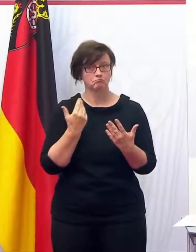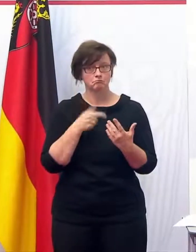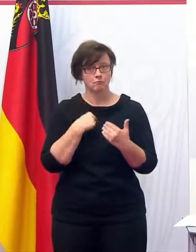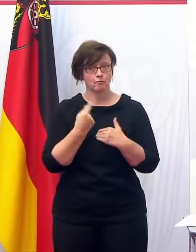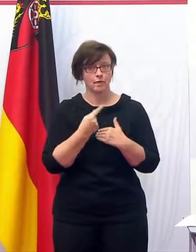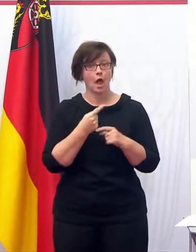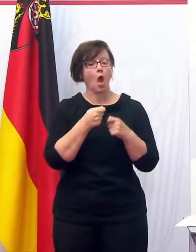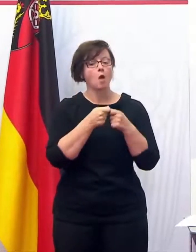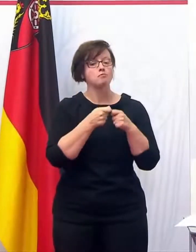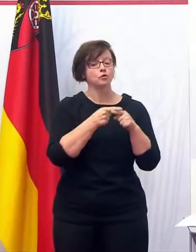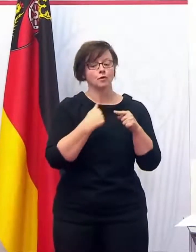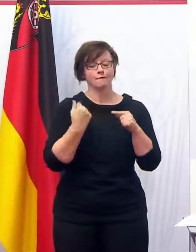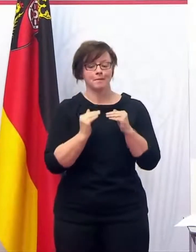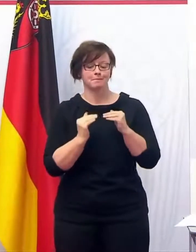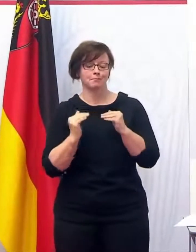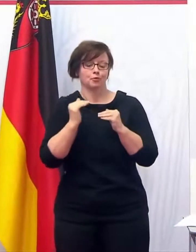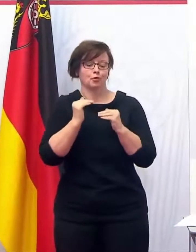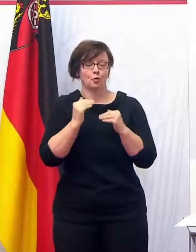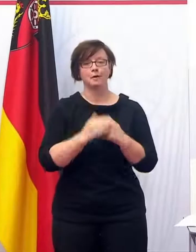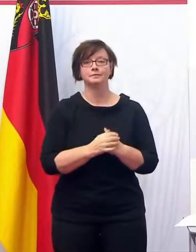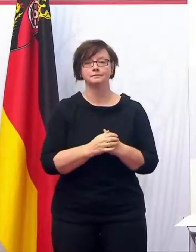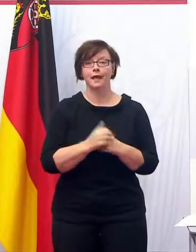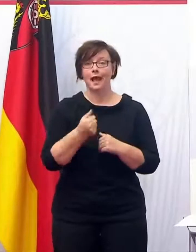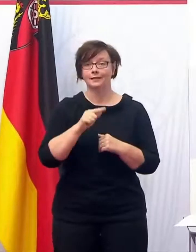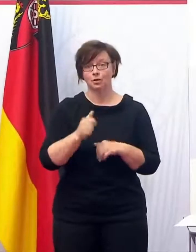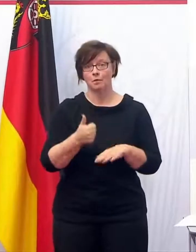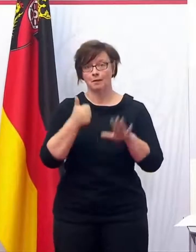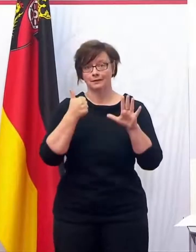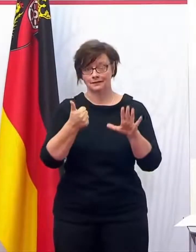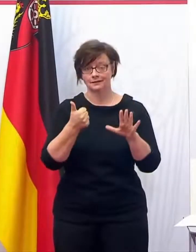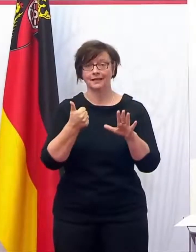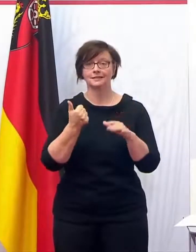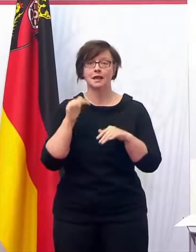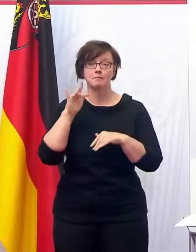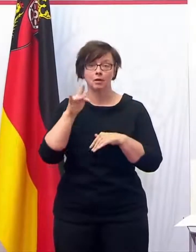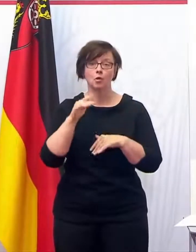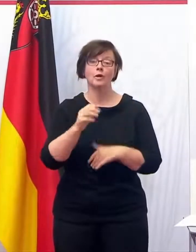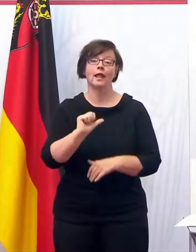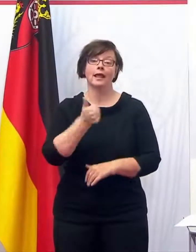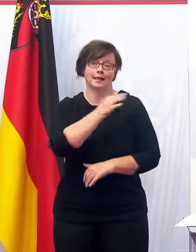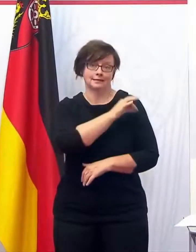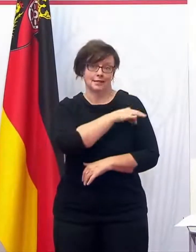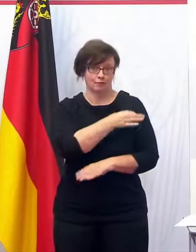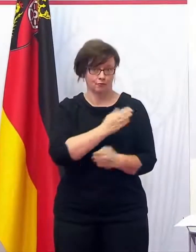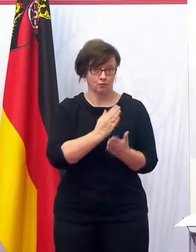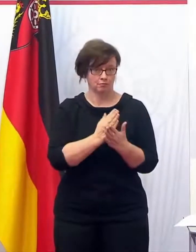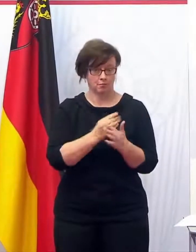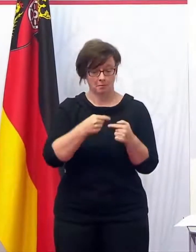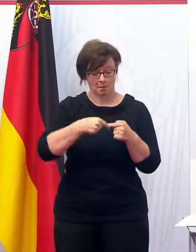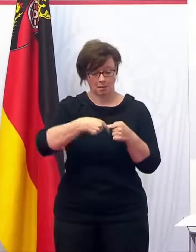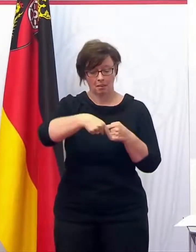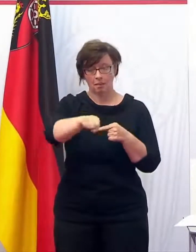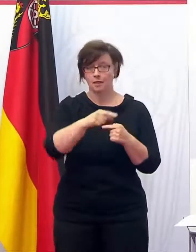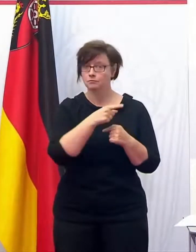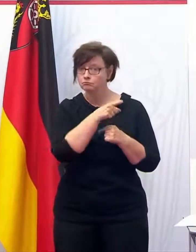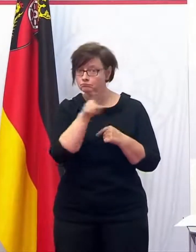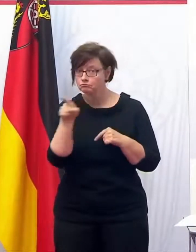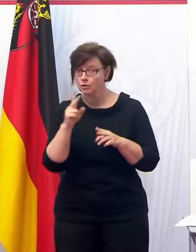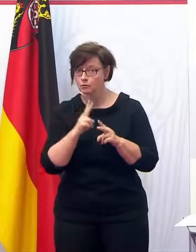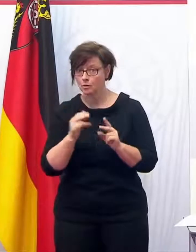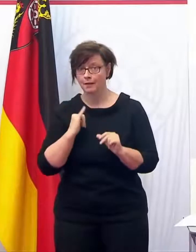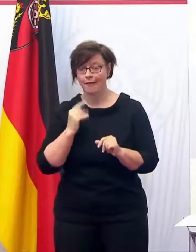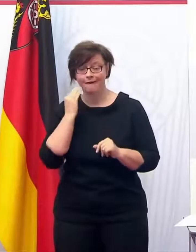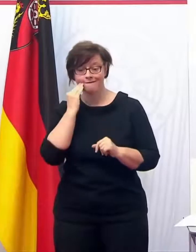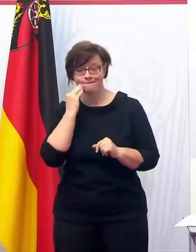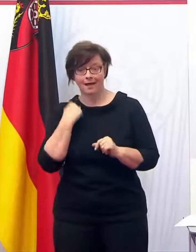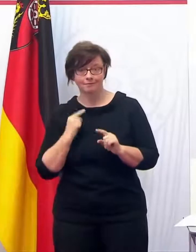signifikant über den Bundesdurchschnitt. Und hinzu kommen 1,65 Millionen Erstimpfungen. Für die kommende Zeit interessiert die allermeisten Menschen, wann